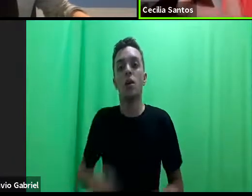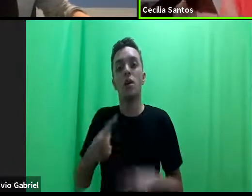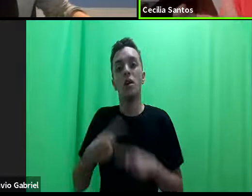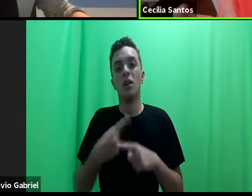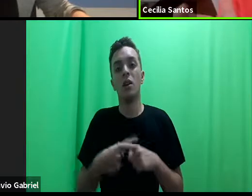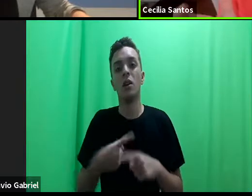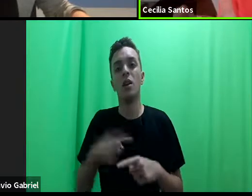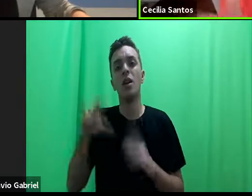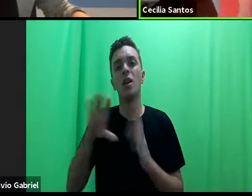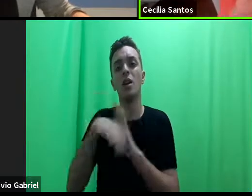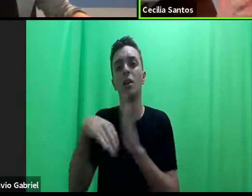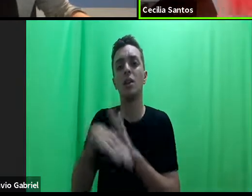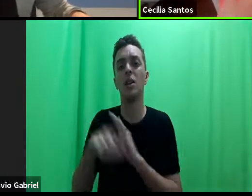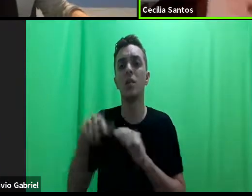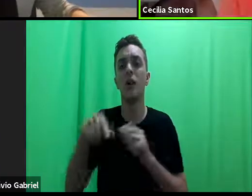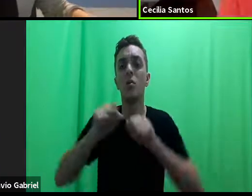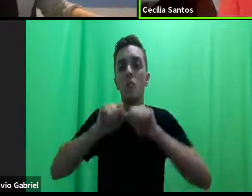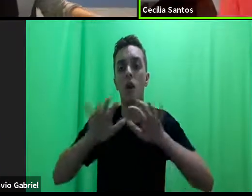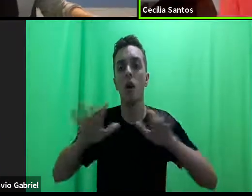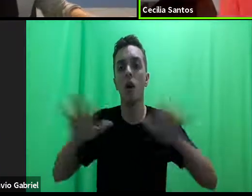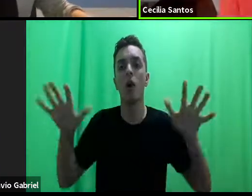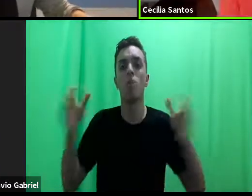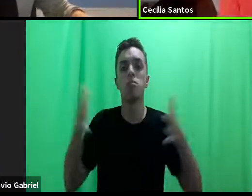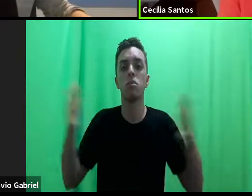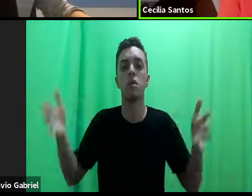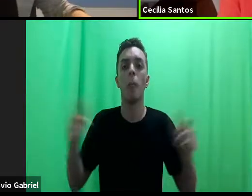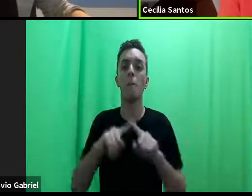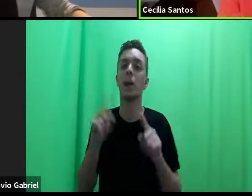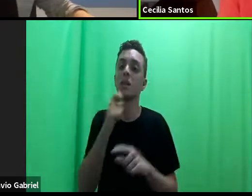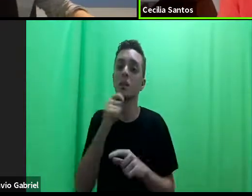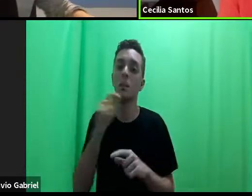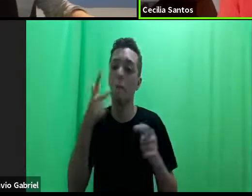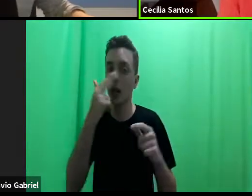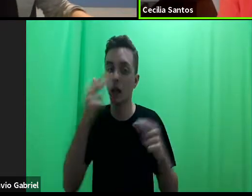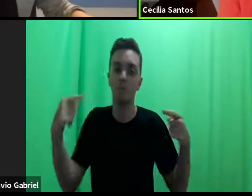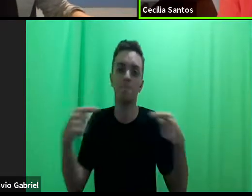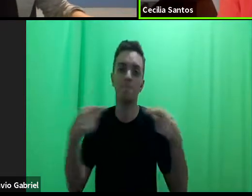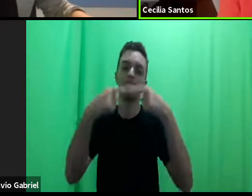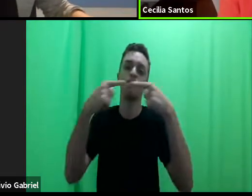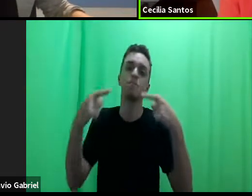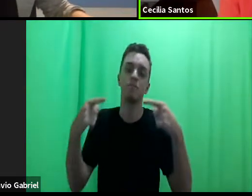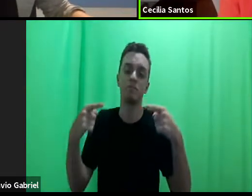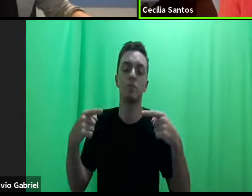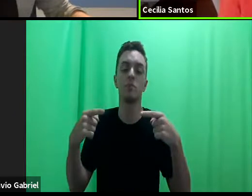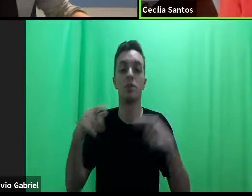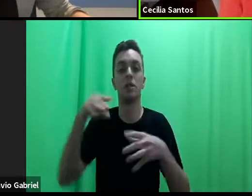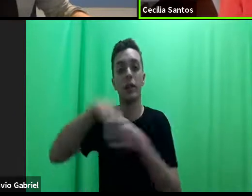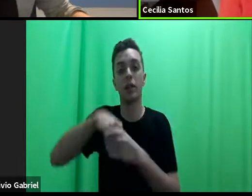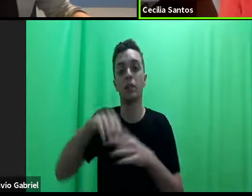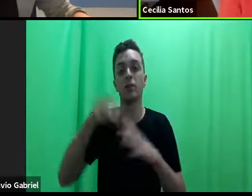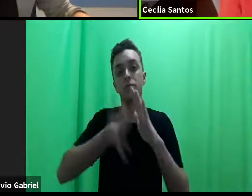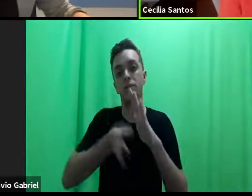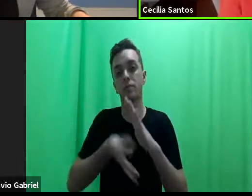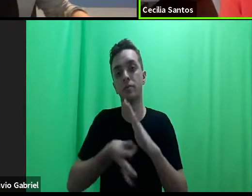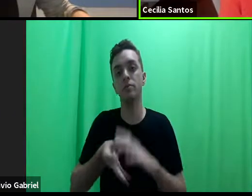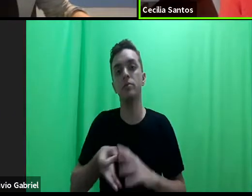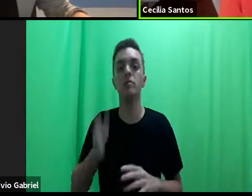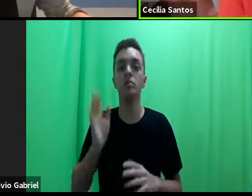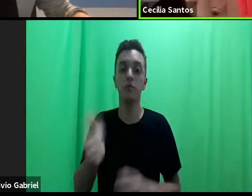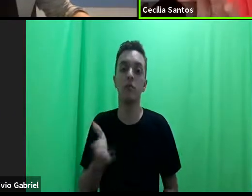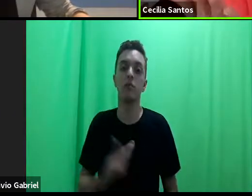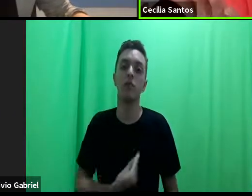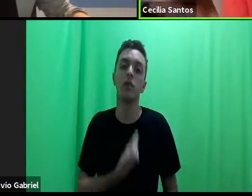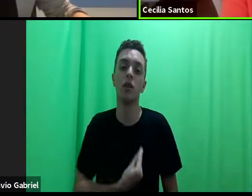conceito é muito abrangente e talvez não corresponda às práticas que já existem e que talvez sejam muito